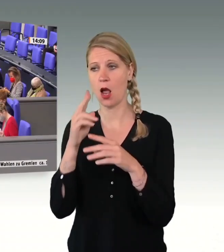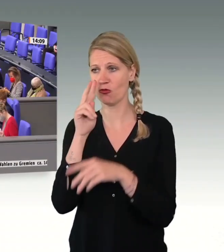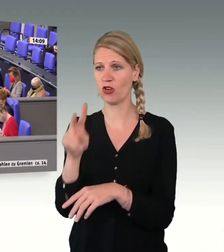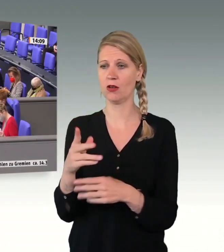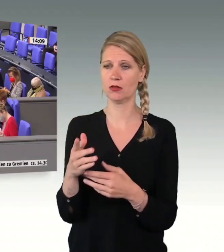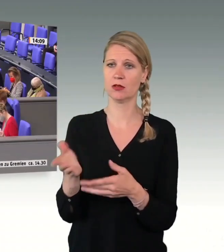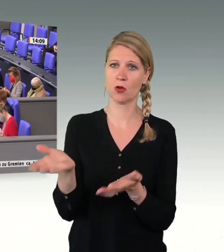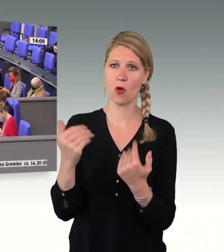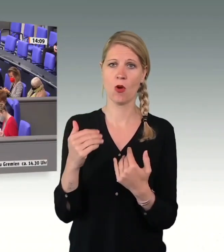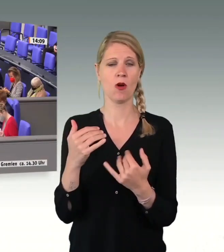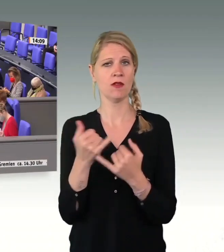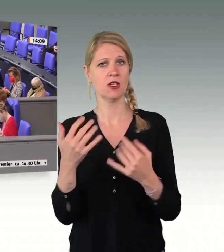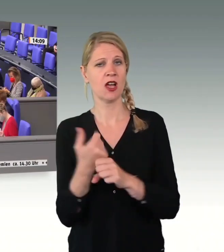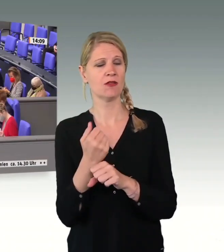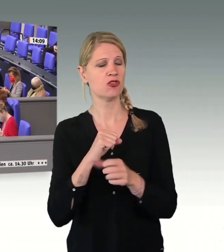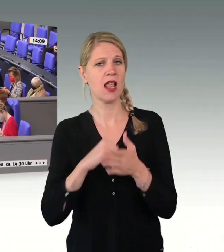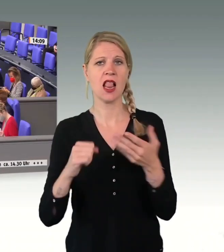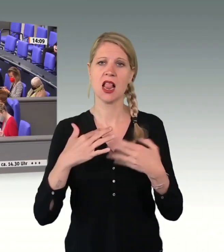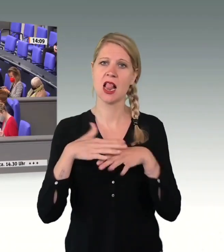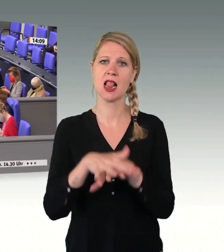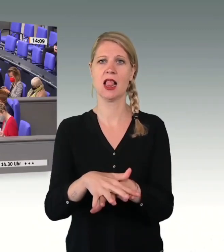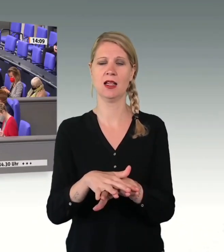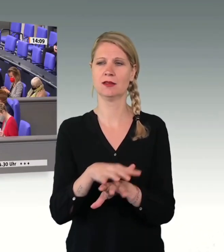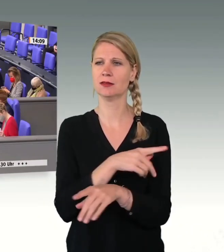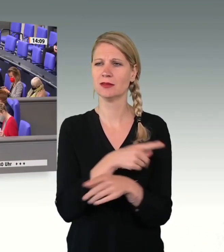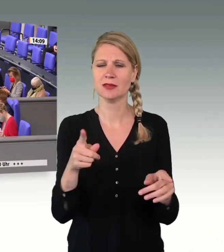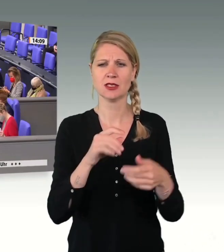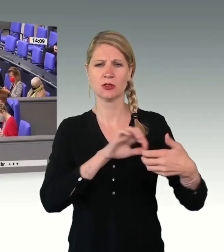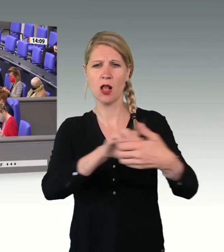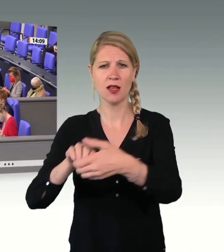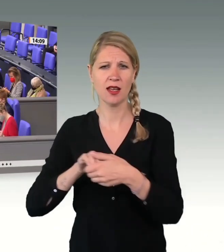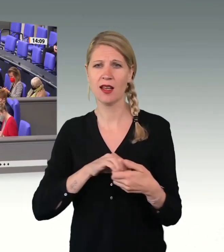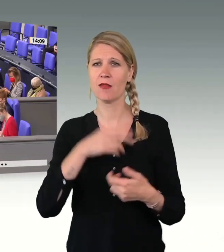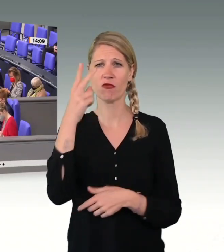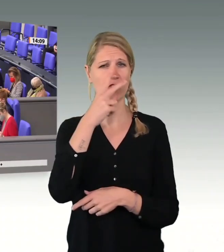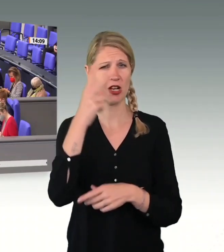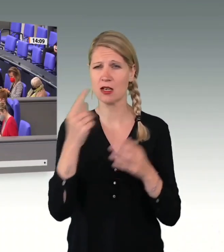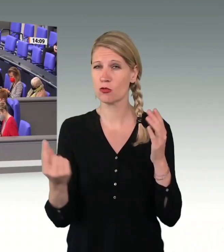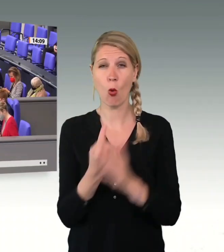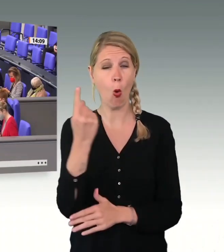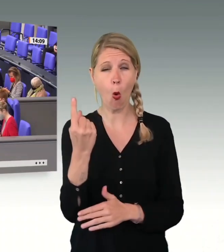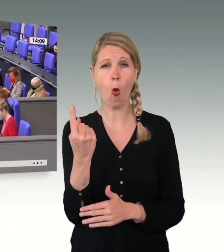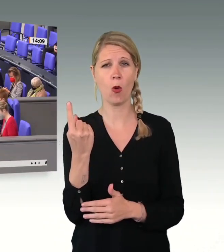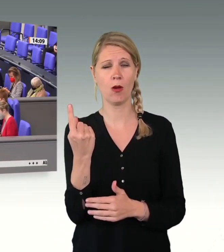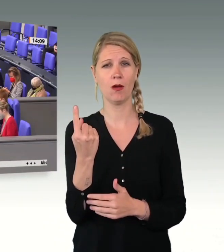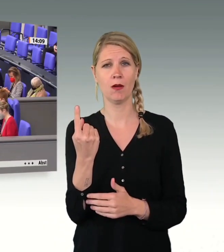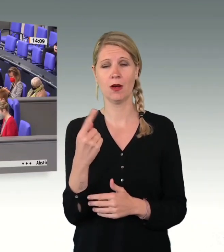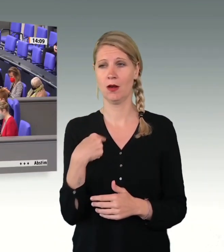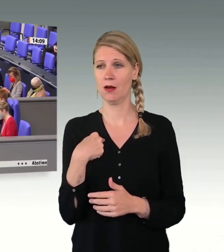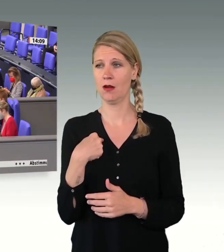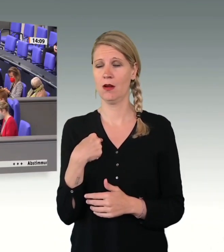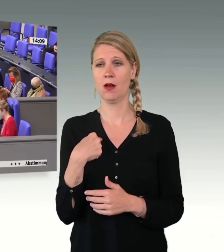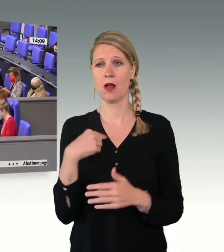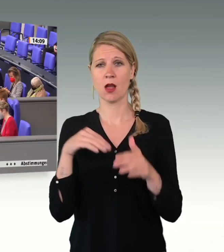wie wir eine schnelle Integration schaffen, wie groß das Verständnis und die Solidarität ist. Es ist unser Anspruch, Geflüchteten Menschen eine